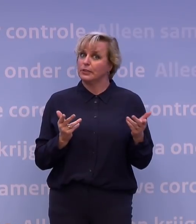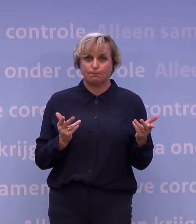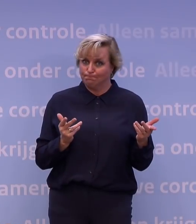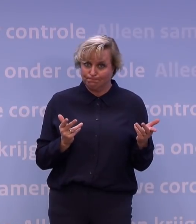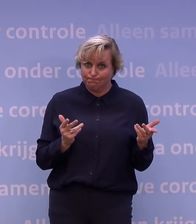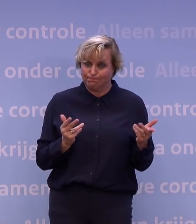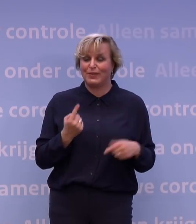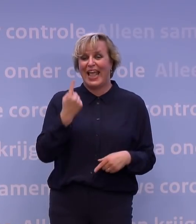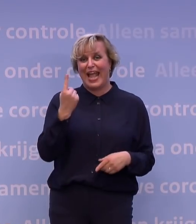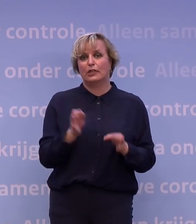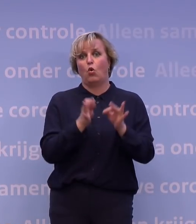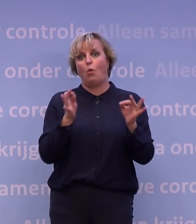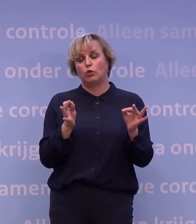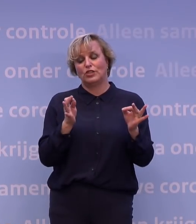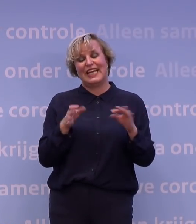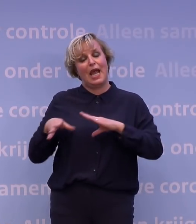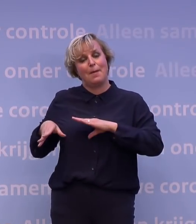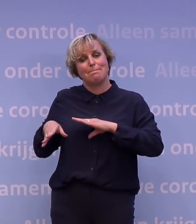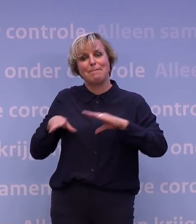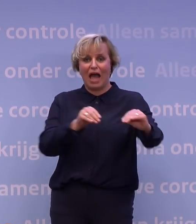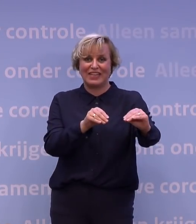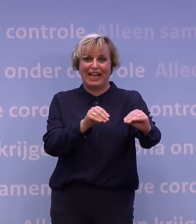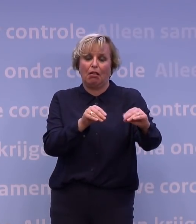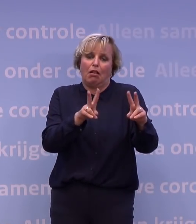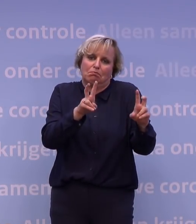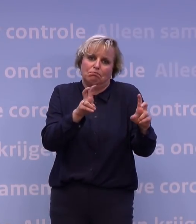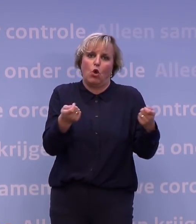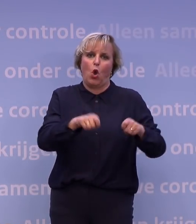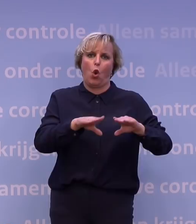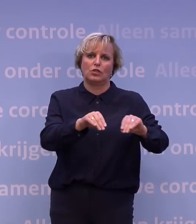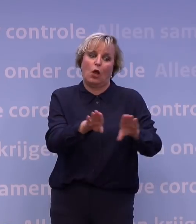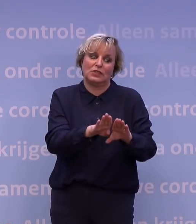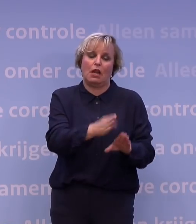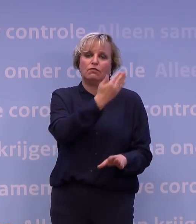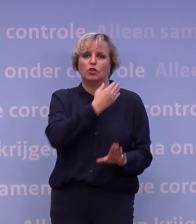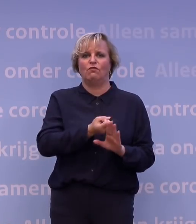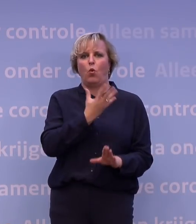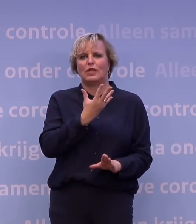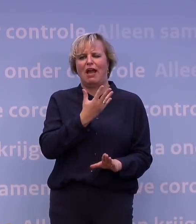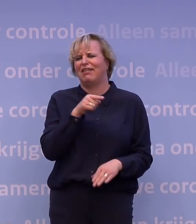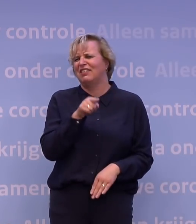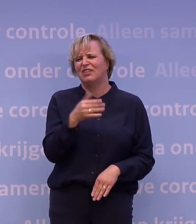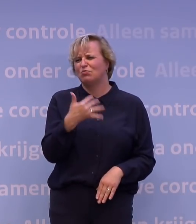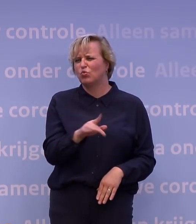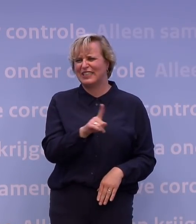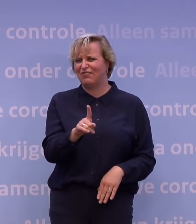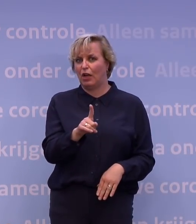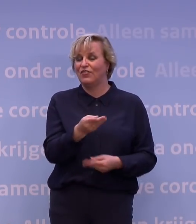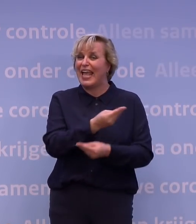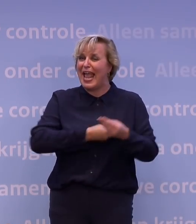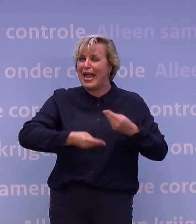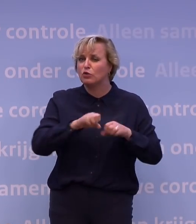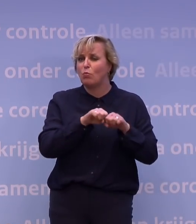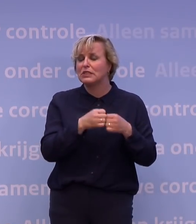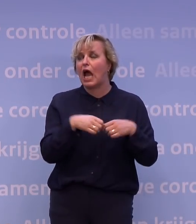een set aan maatregelen die ons vrij dicht bij de lockdown brengt van dit voorjaar. En dat is wat we echt niet moeten willen. De economische schade daarvan is zo